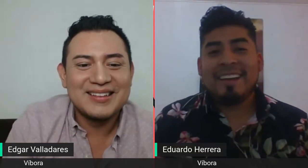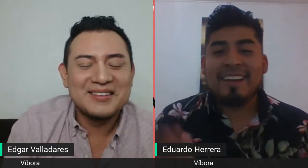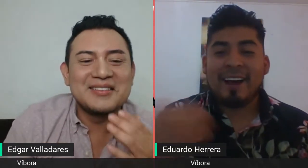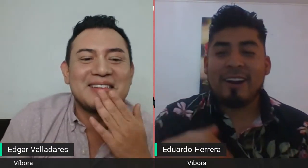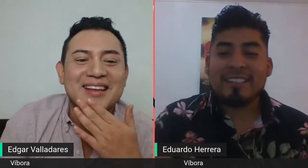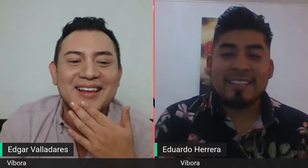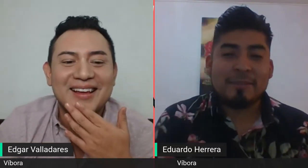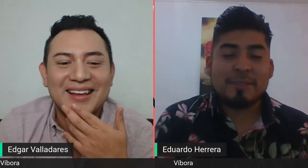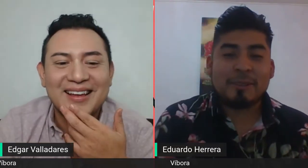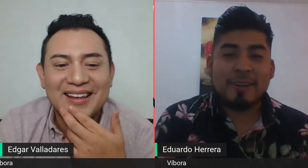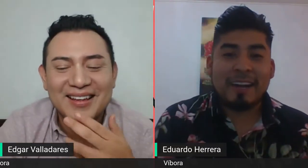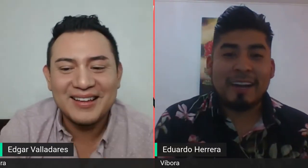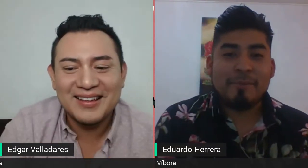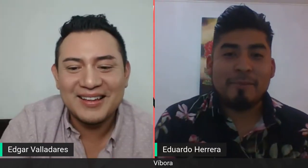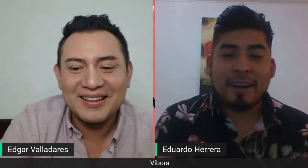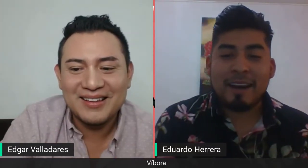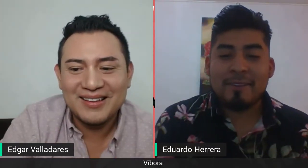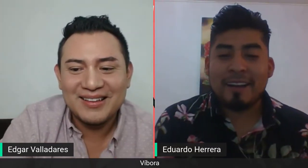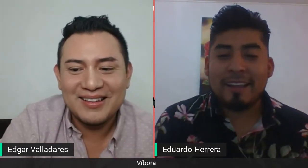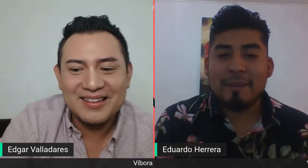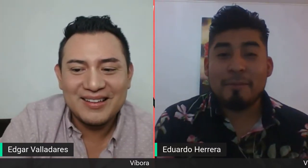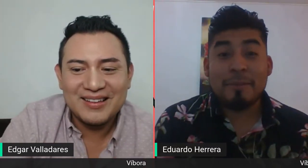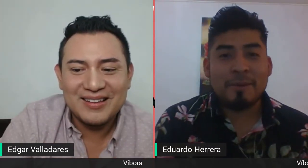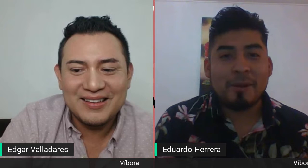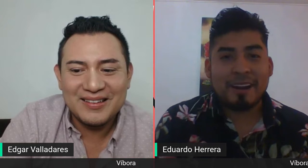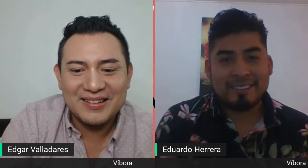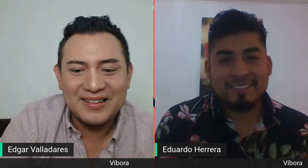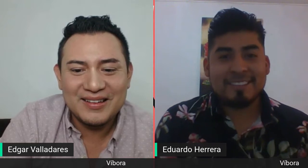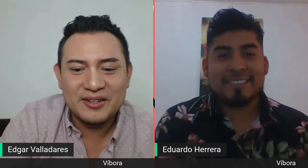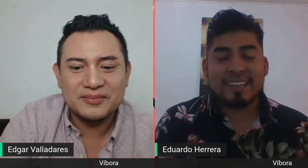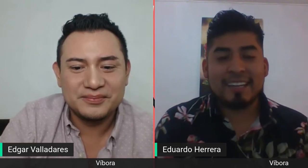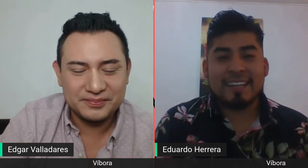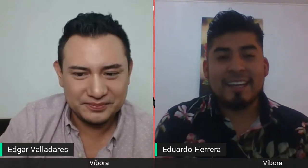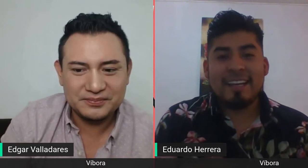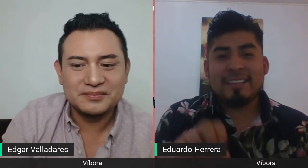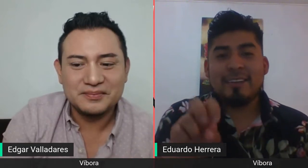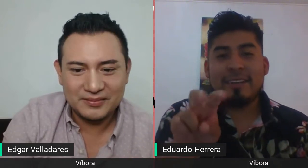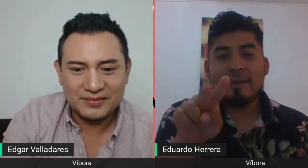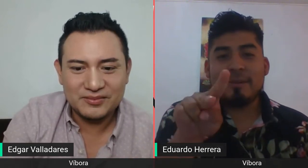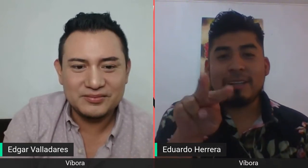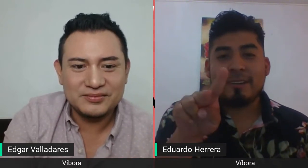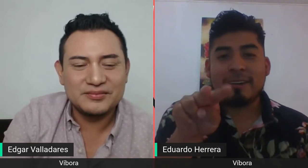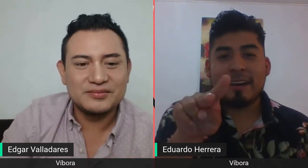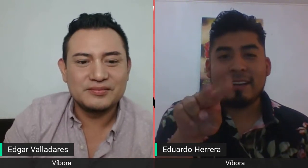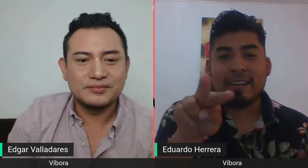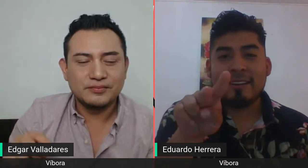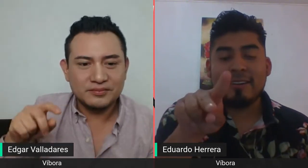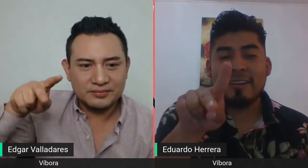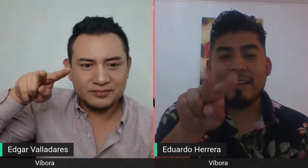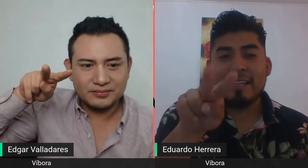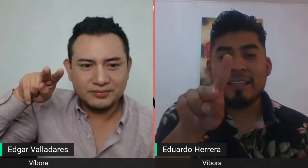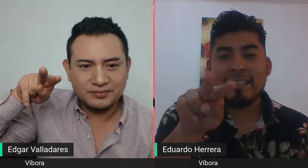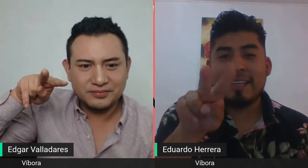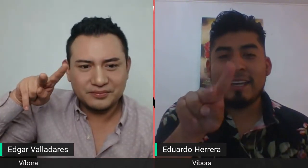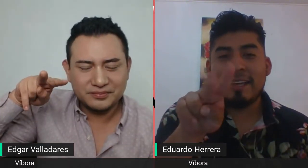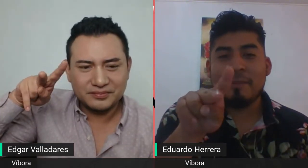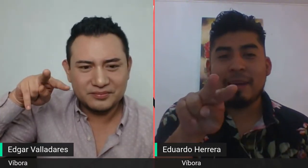Ahora seguimos con la palabra de víbora. ¿Sale? Solamente vamos a colocar dedo índice y